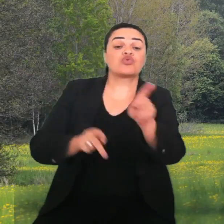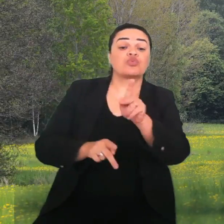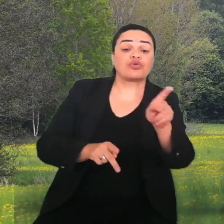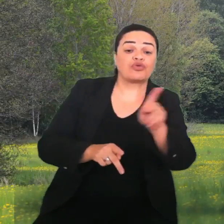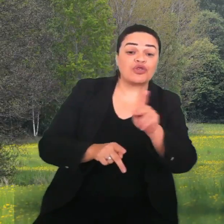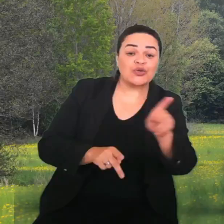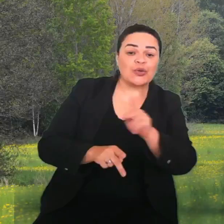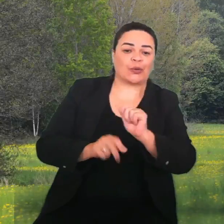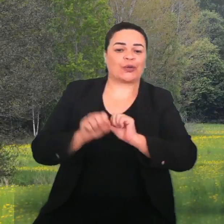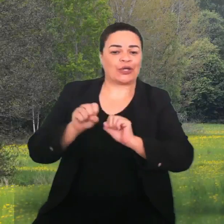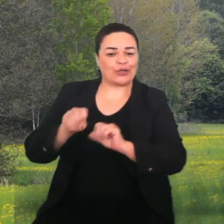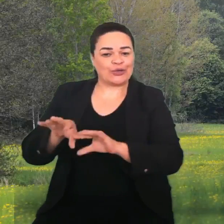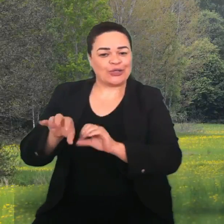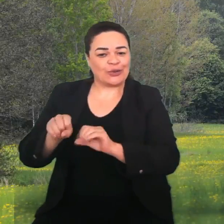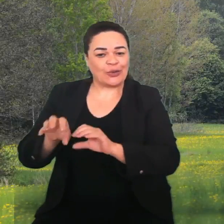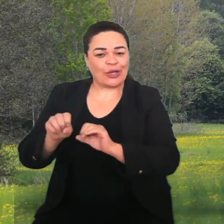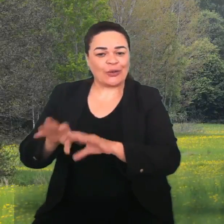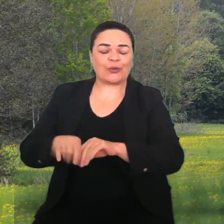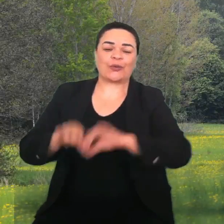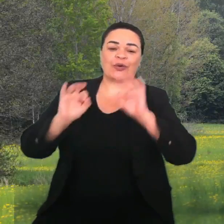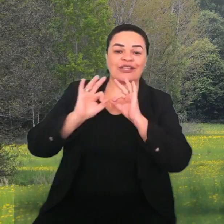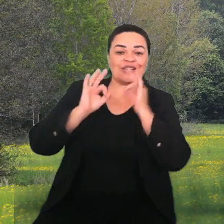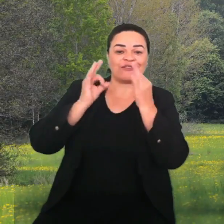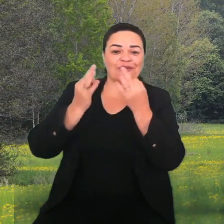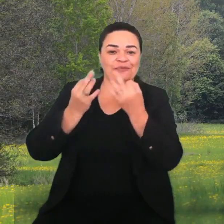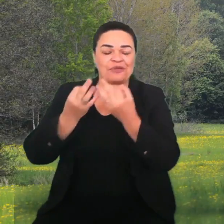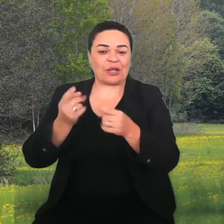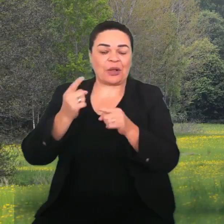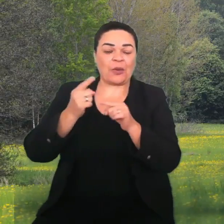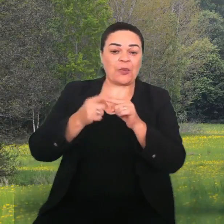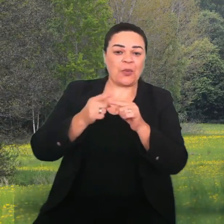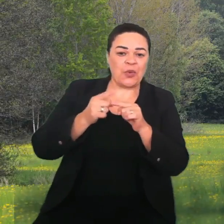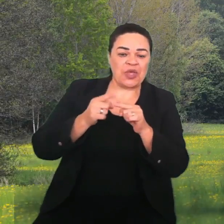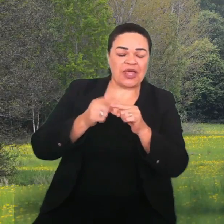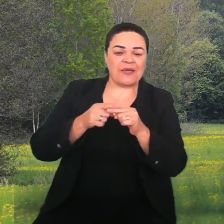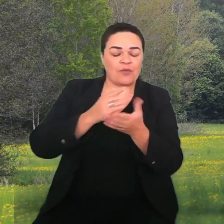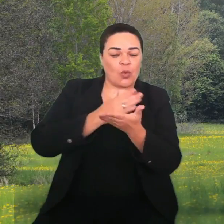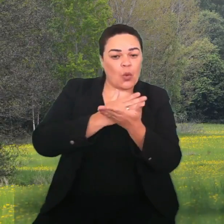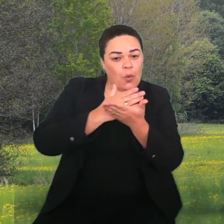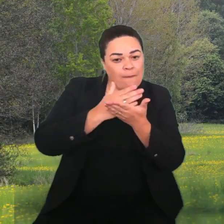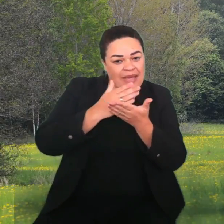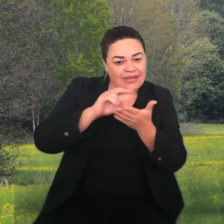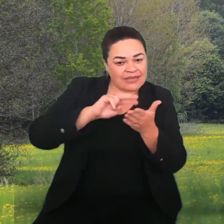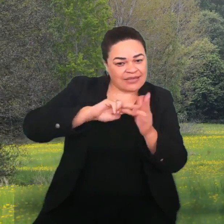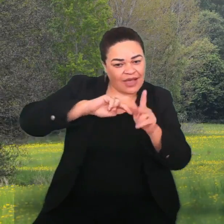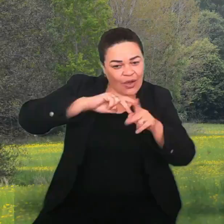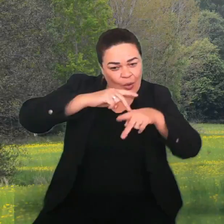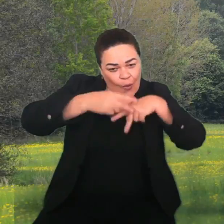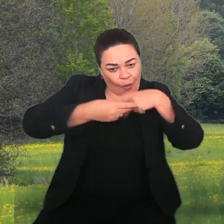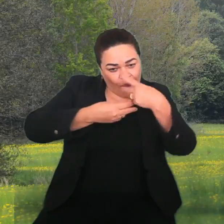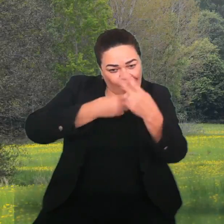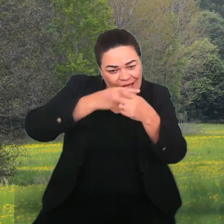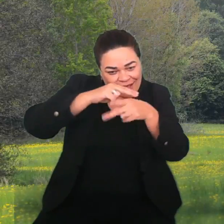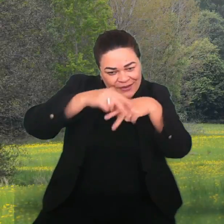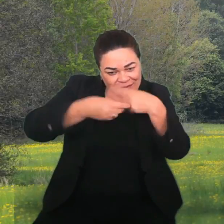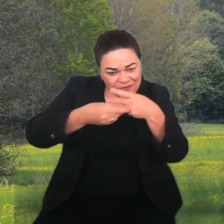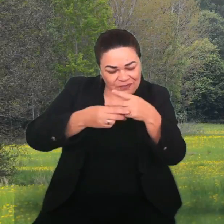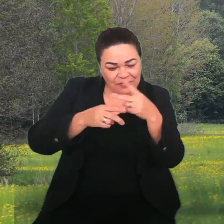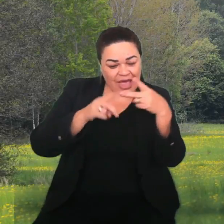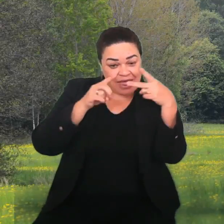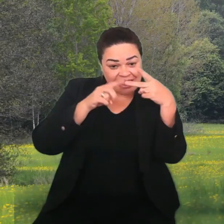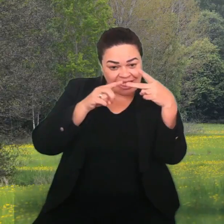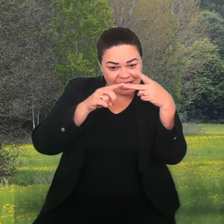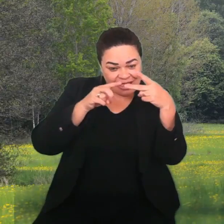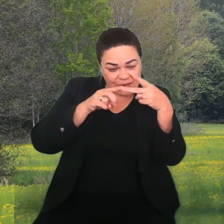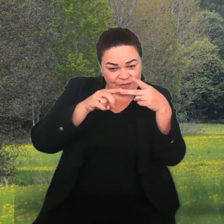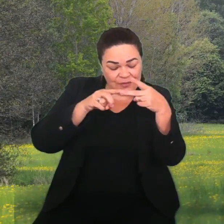Porque uma fase é pré-requisito para outra fase. O rolar é pré-requisito para o rastejar, o rastejar